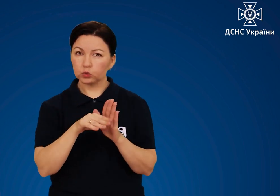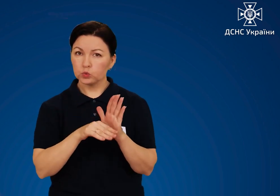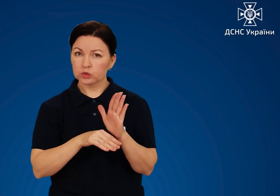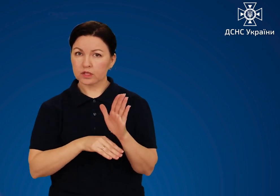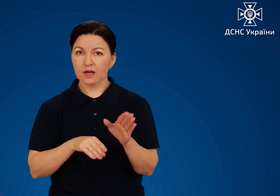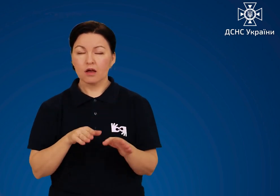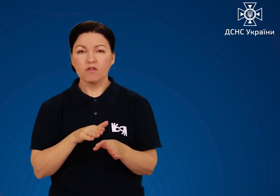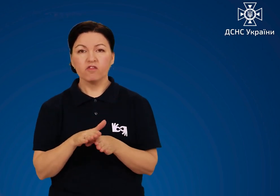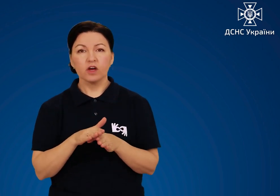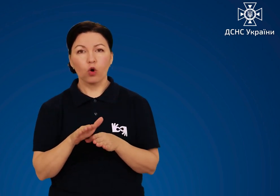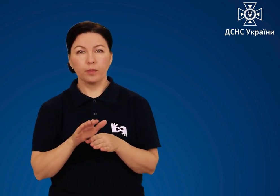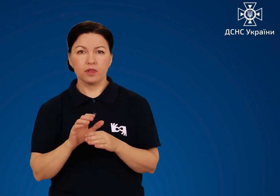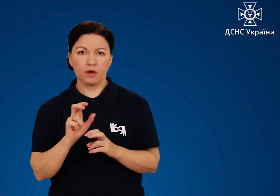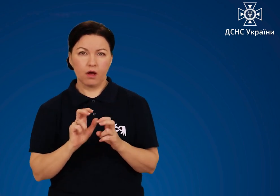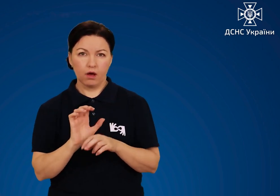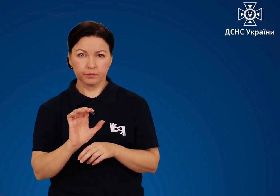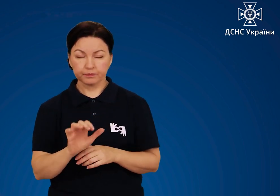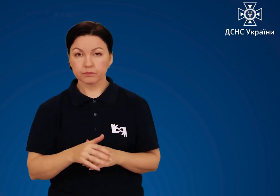дотримуватись інструкцій виробника.